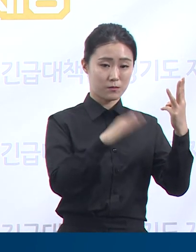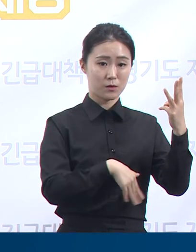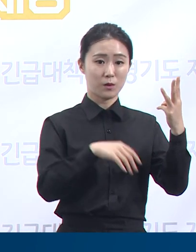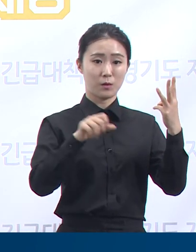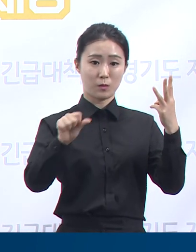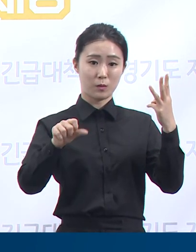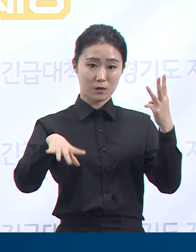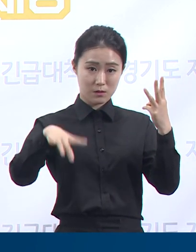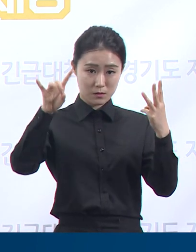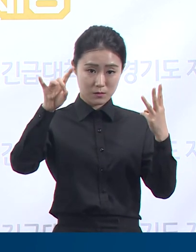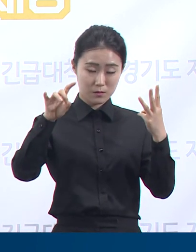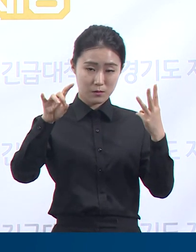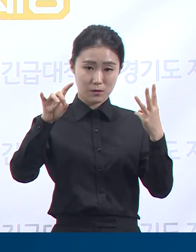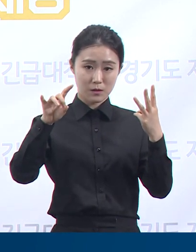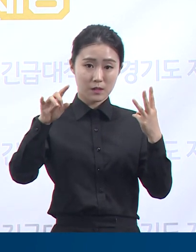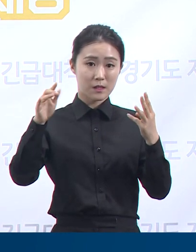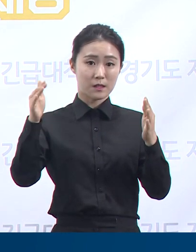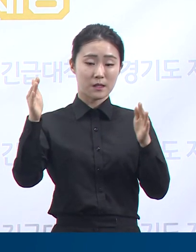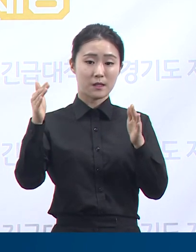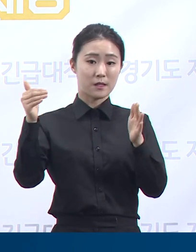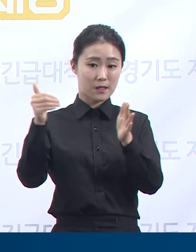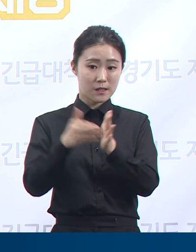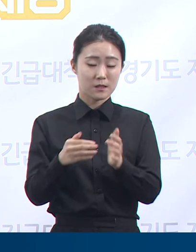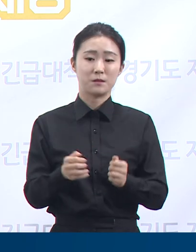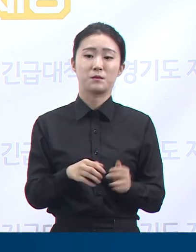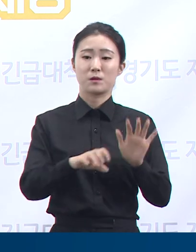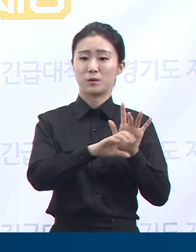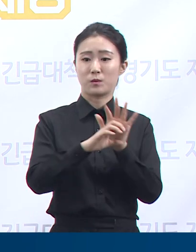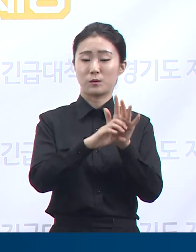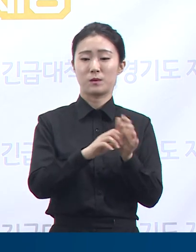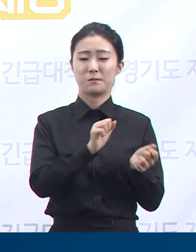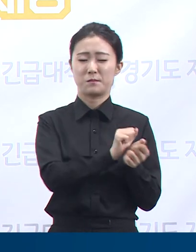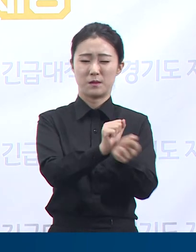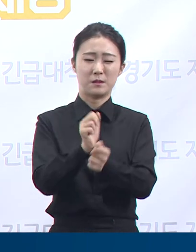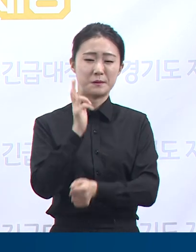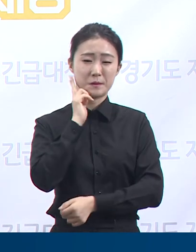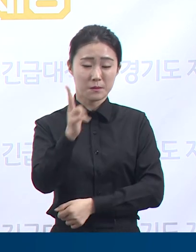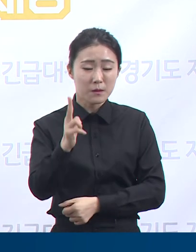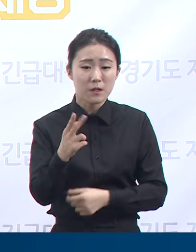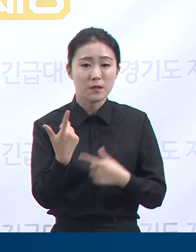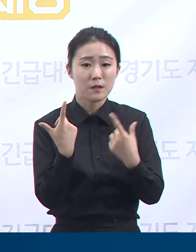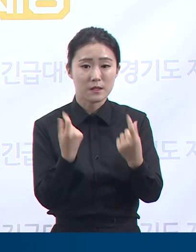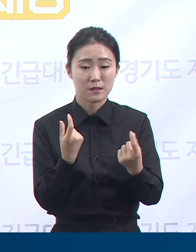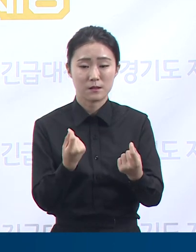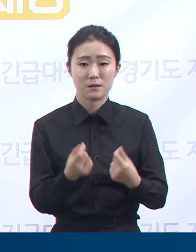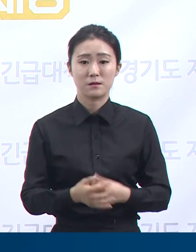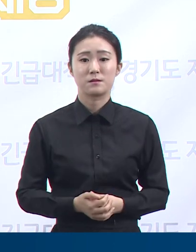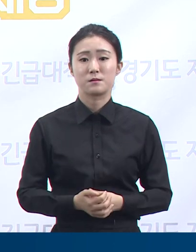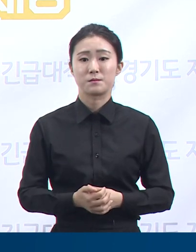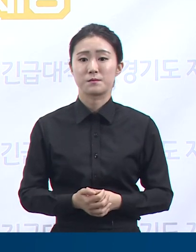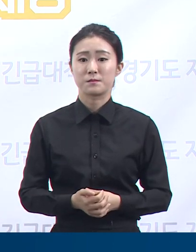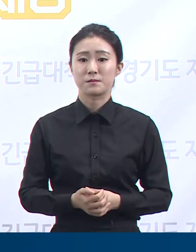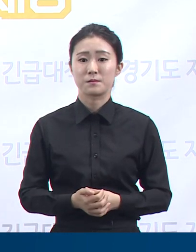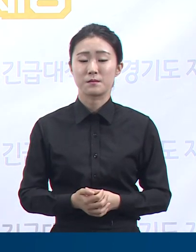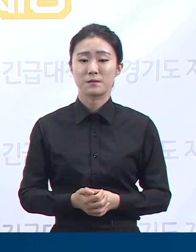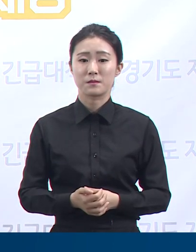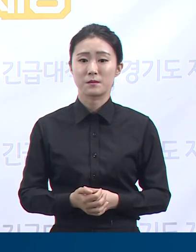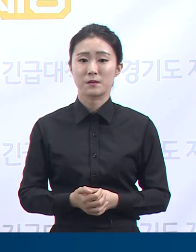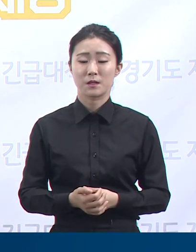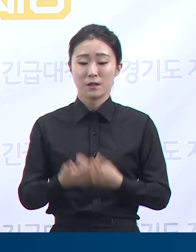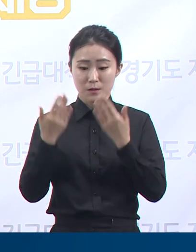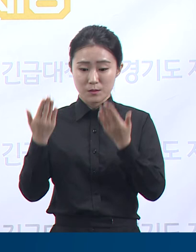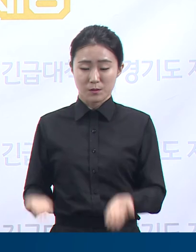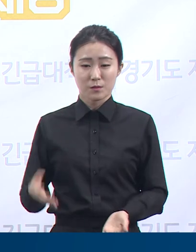코로나19 확산세도 함께 증가했듯이 휴가 기간 방역망에 허점이 생기는 곳엔 언제나 코로나19의 위험이